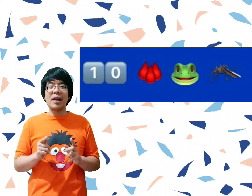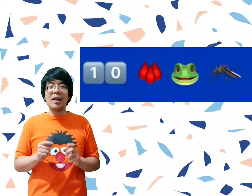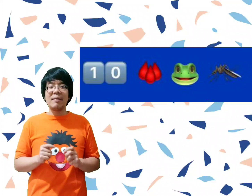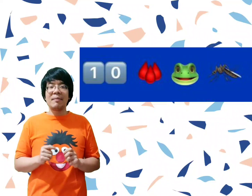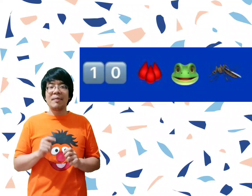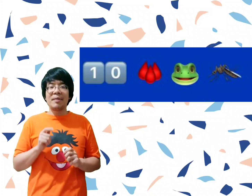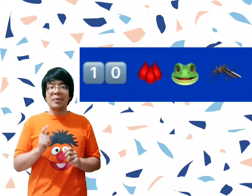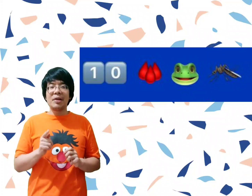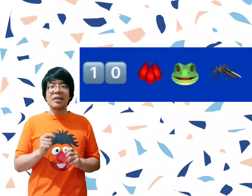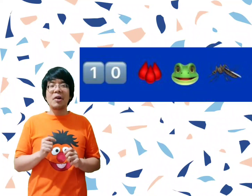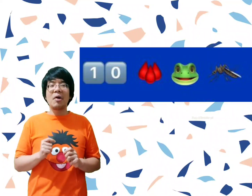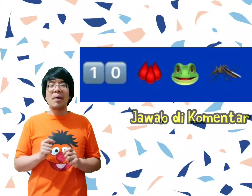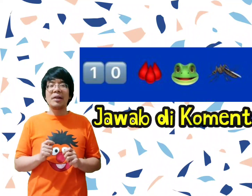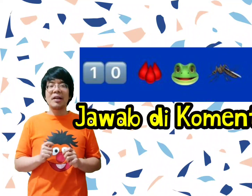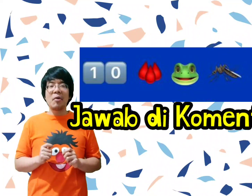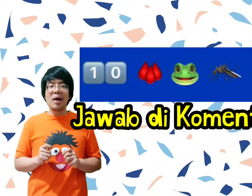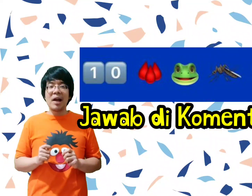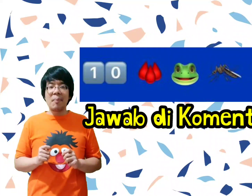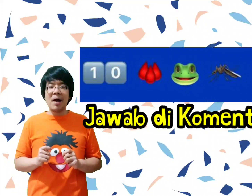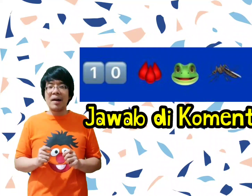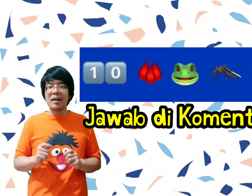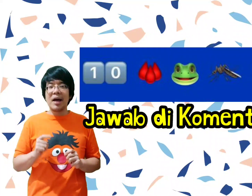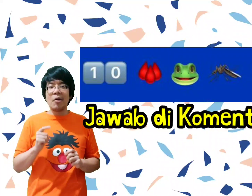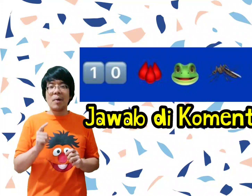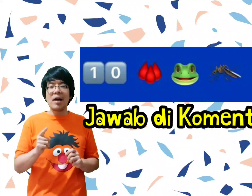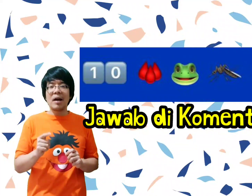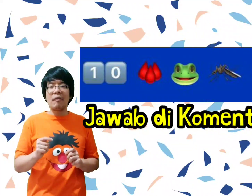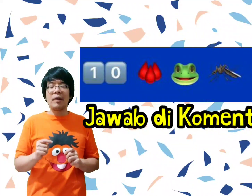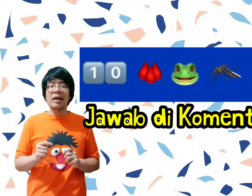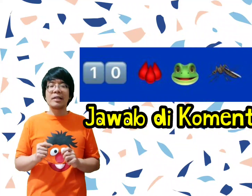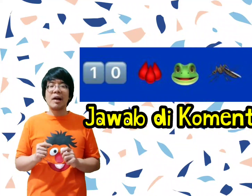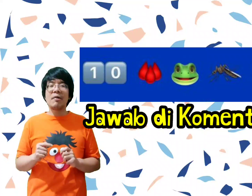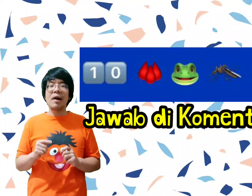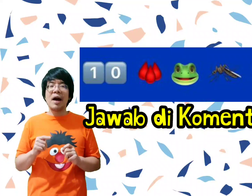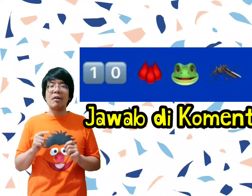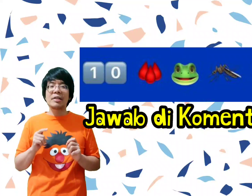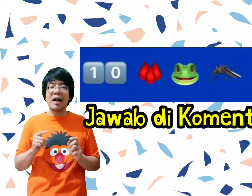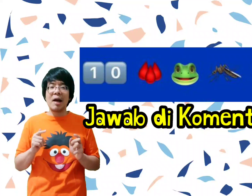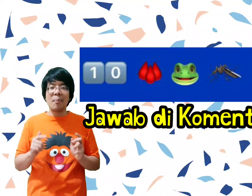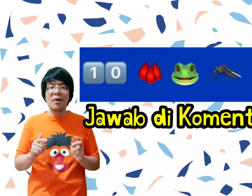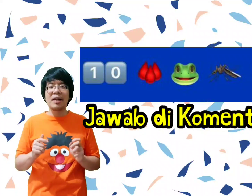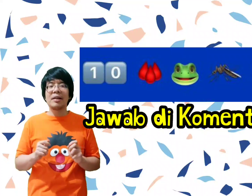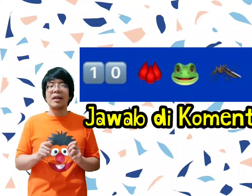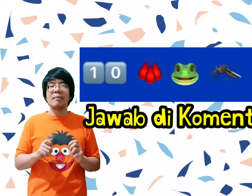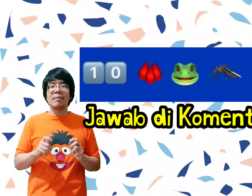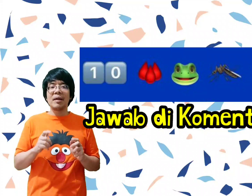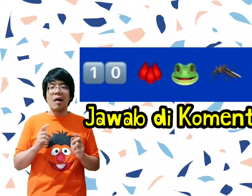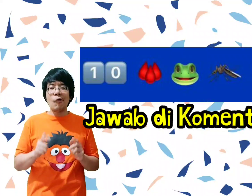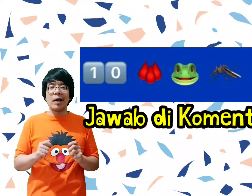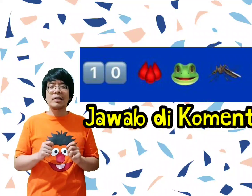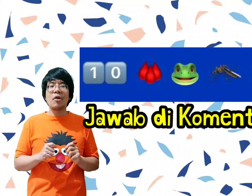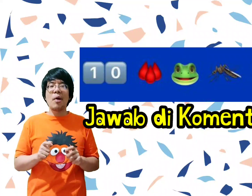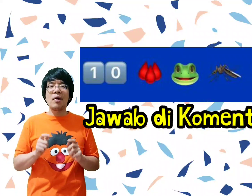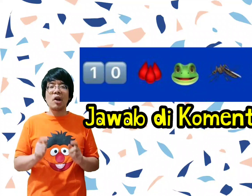untuk yang ini, tulis di kolom komentar jawabannya apa. Nanti kalau benar Kak Fuye kasih tahu. Kalau salah pun nanti Kak Fuye kasih tahu bahwa